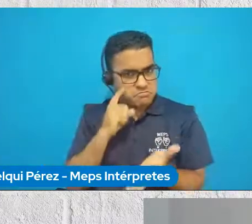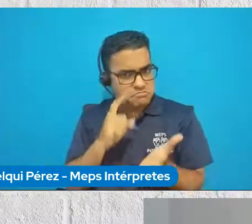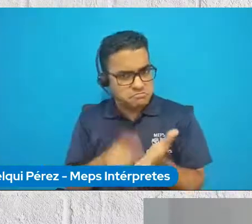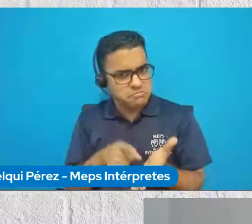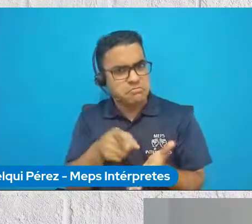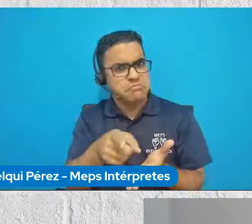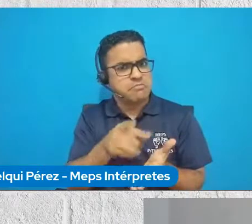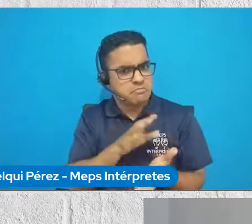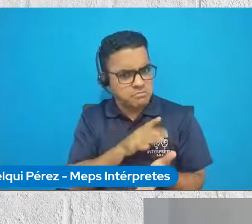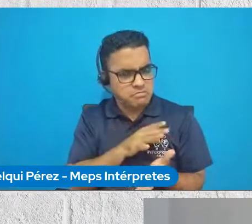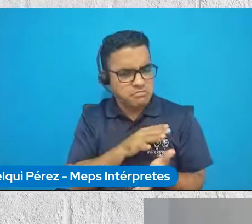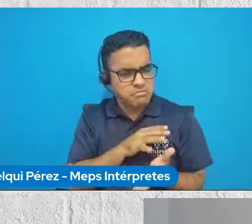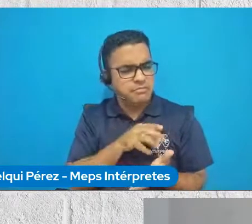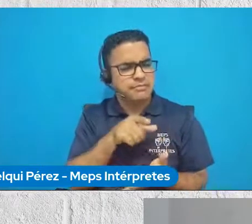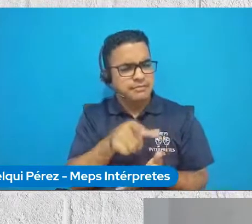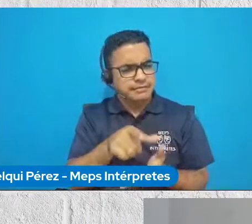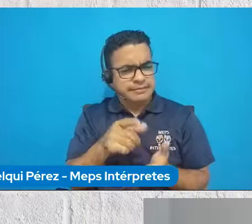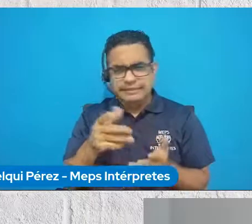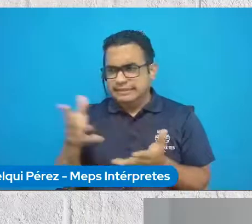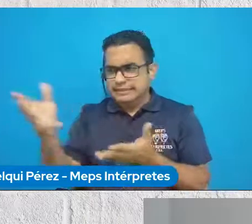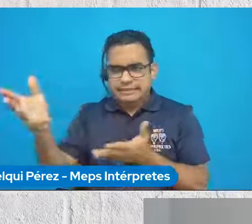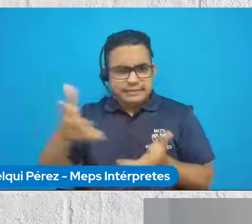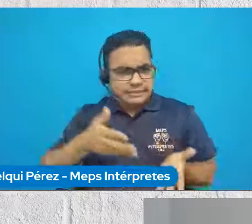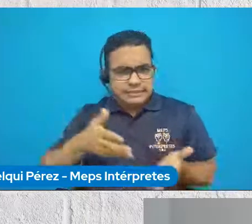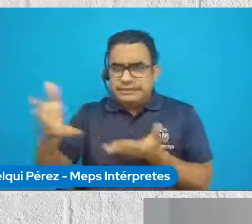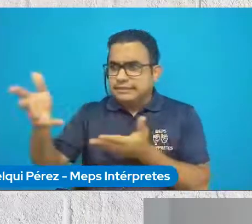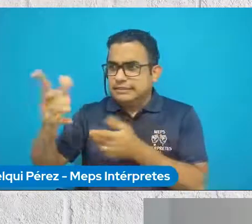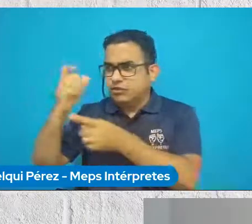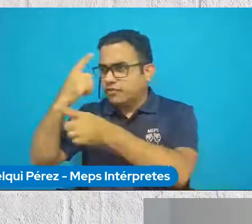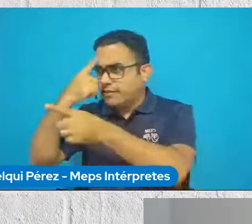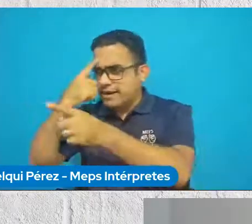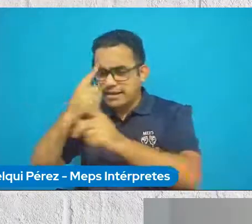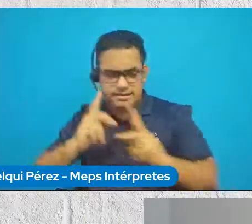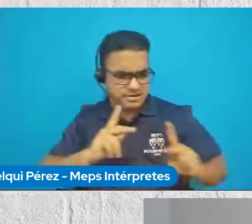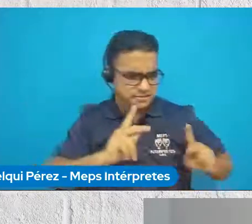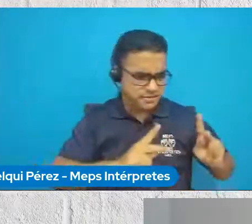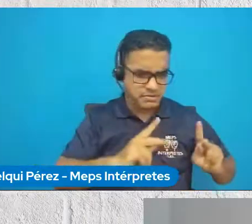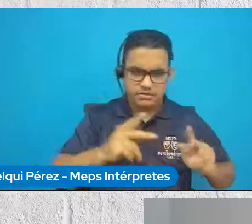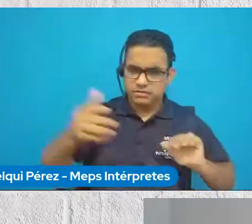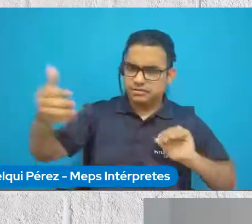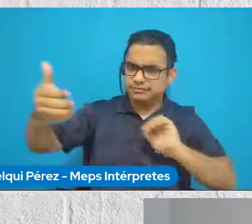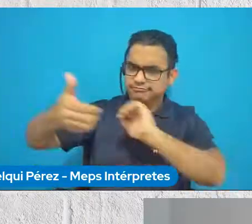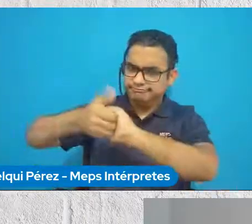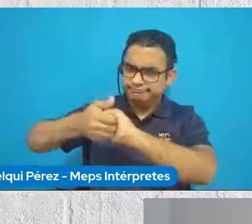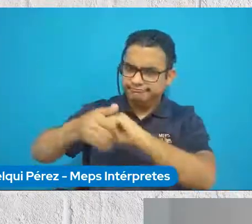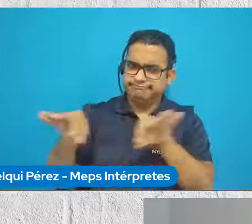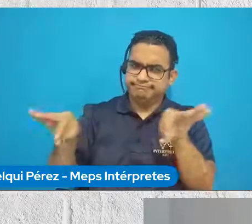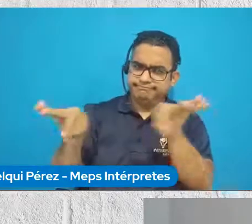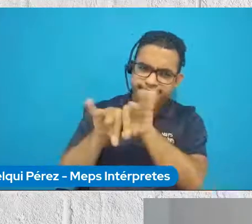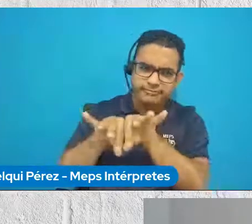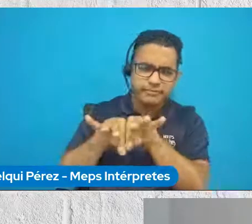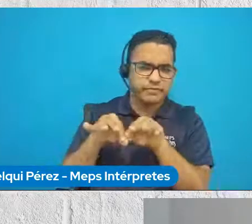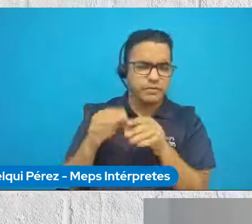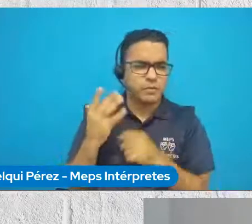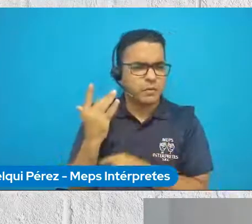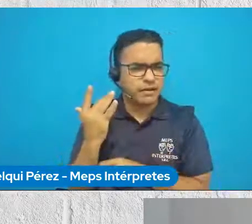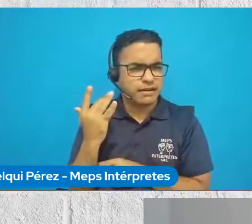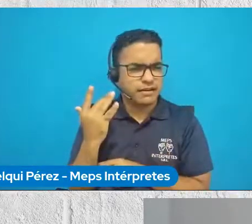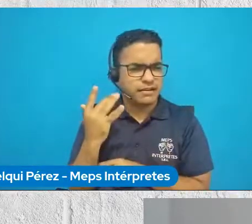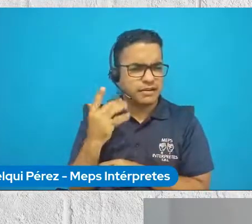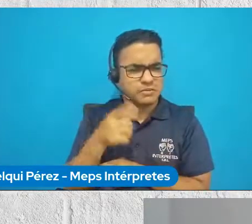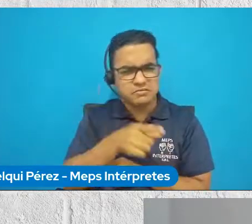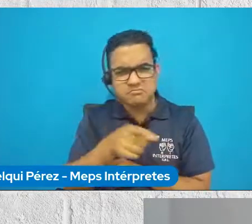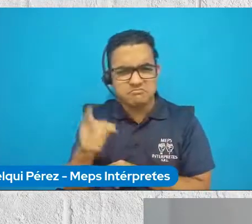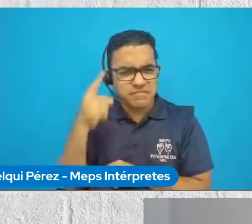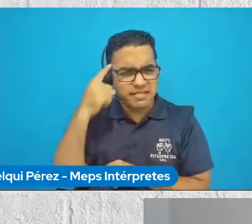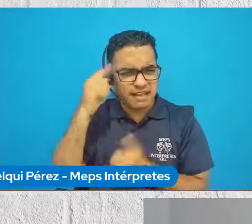ves esa relación entre las personas y el gobierno en esta experiencia en concreto? ¿Y cómo llegaron a generar esta